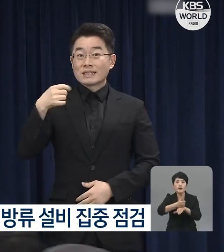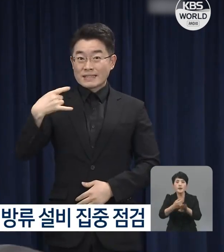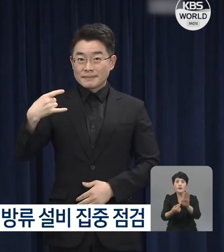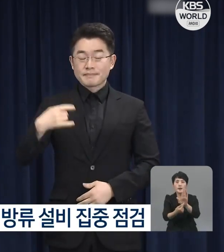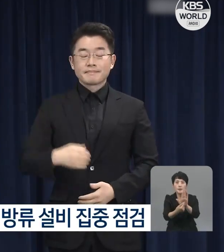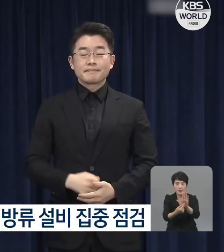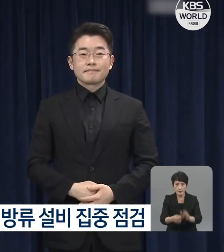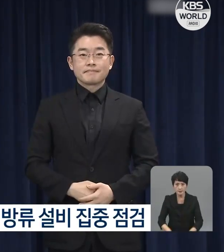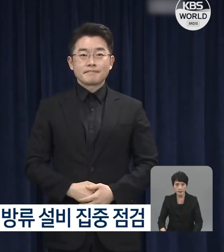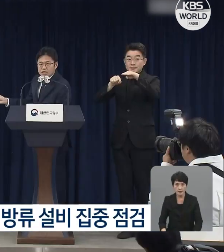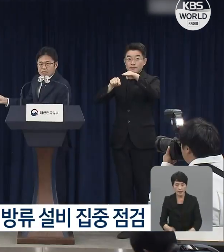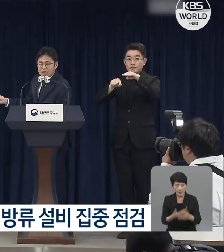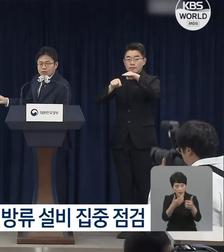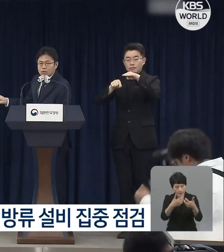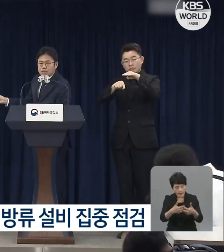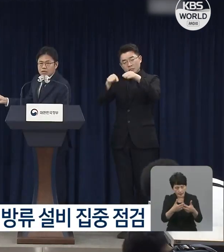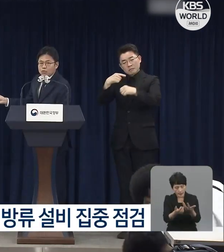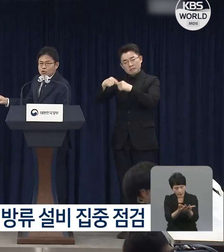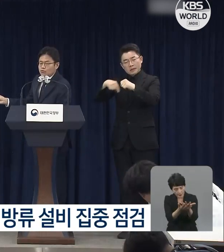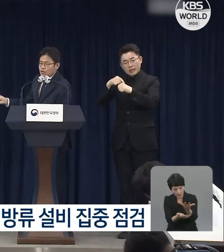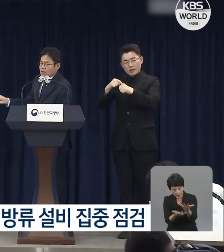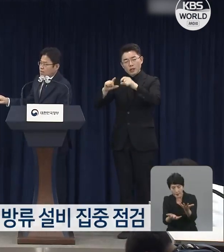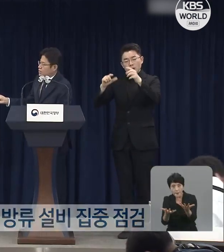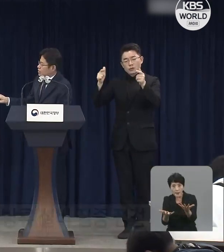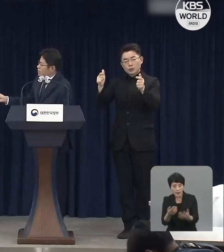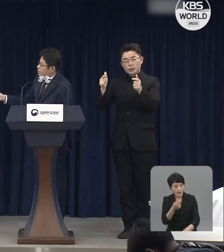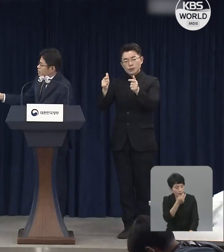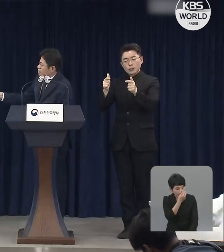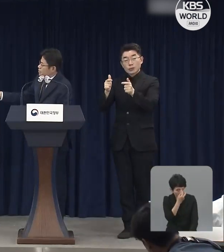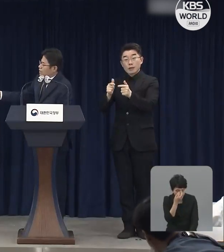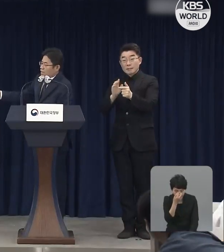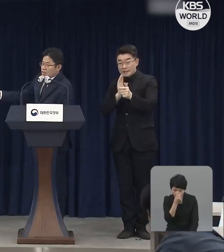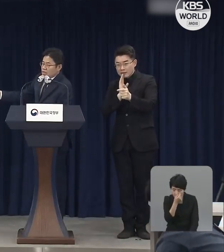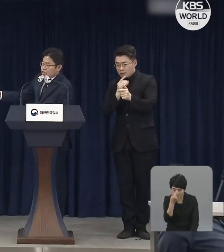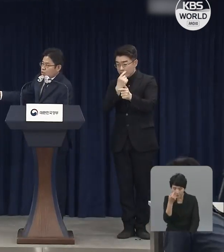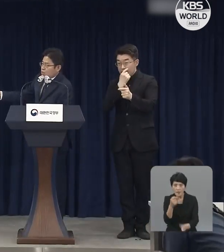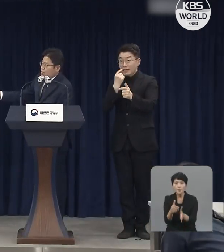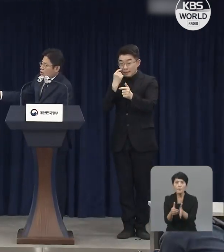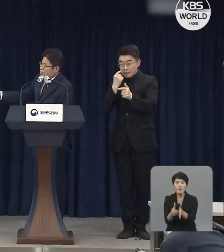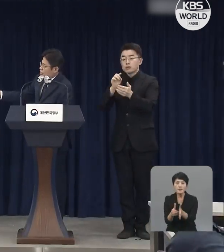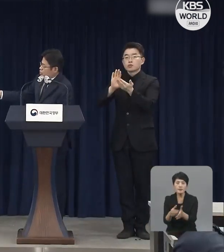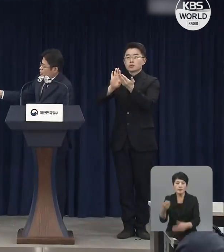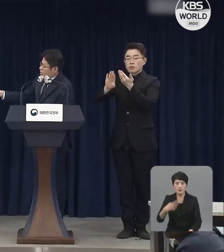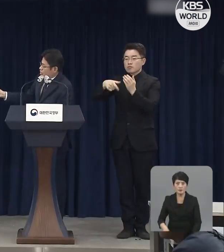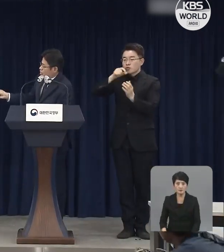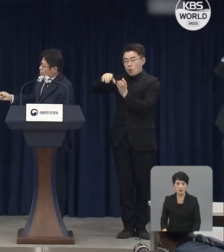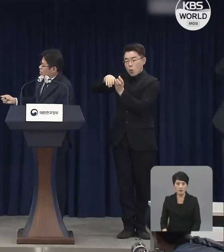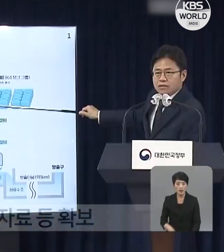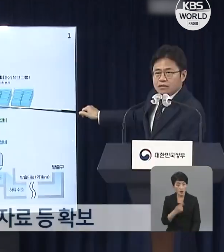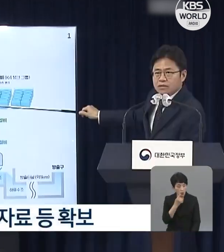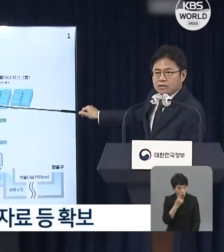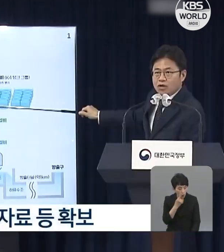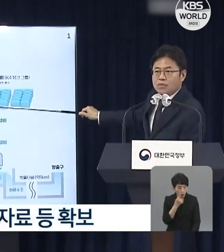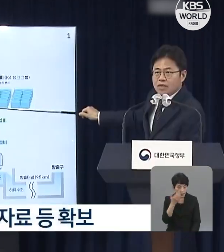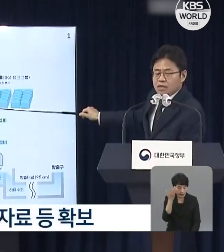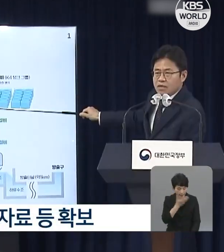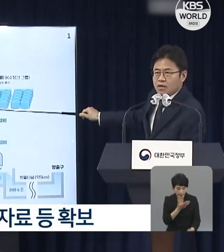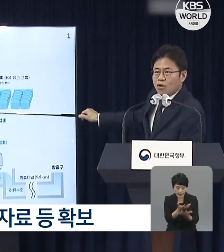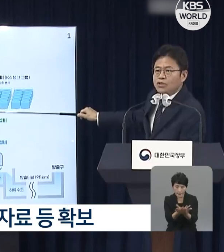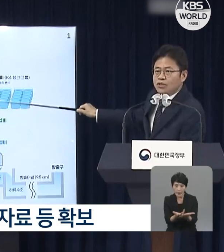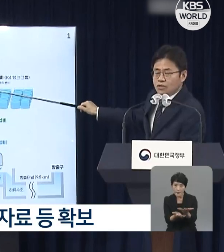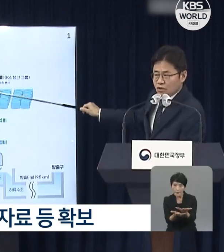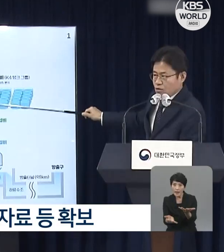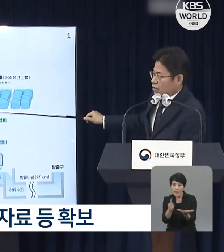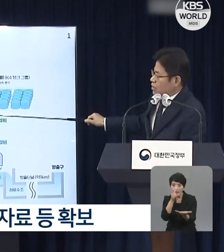thanh sát đã nhận được dữ liệu thô, rau đê thơ, về nồng độ đầu vào và đầu ra của thiết bị khử đa nguyên tử ALPS